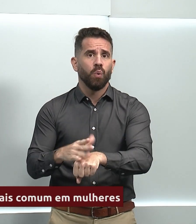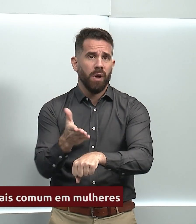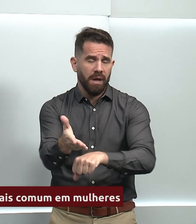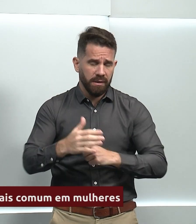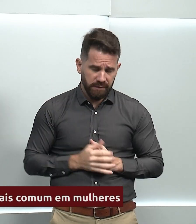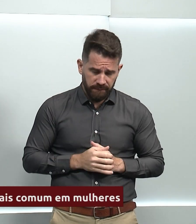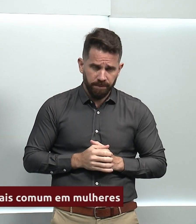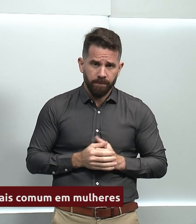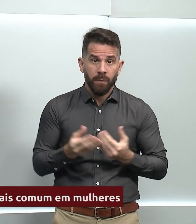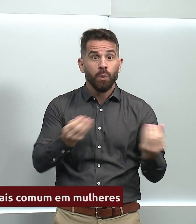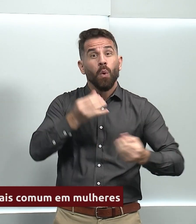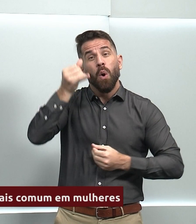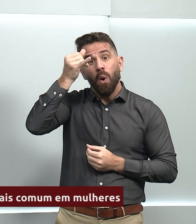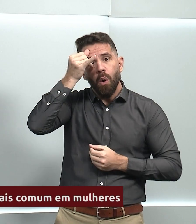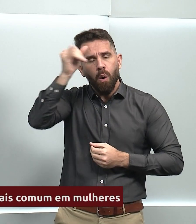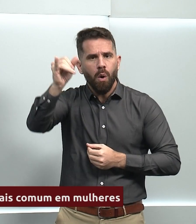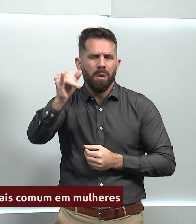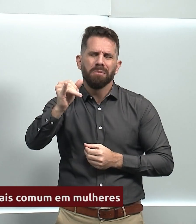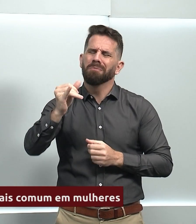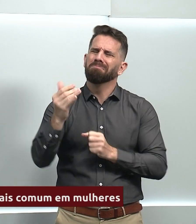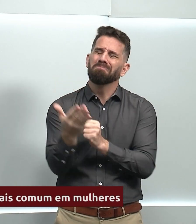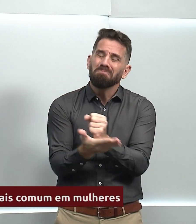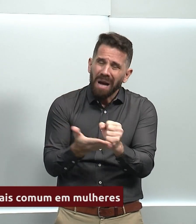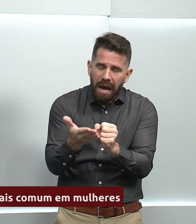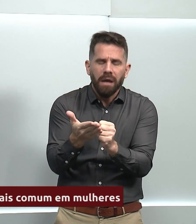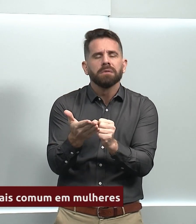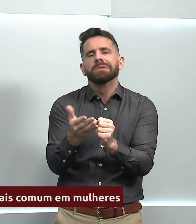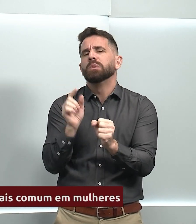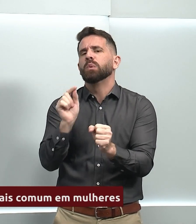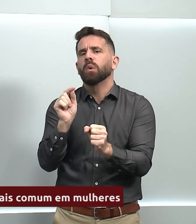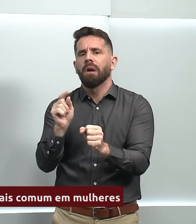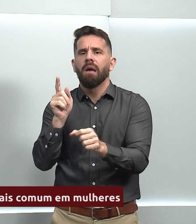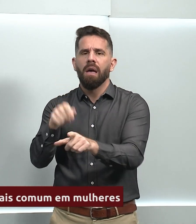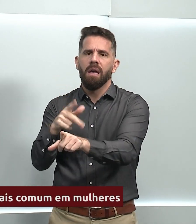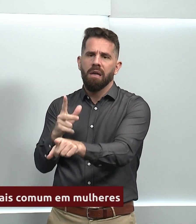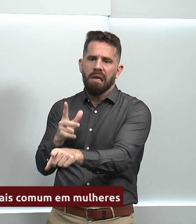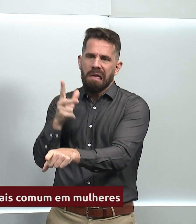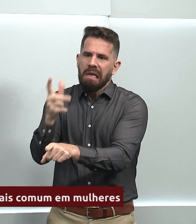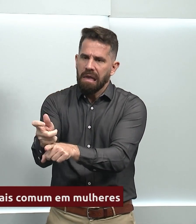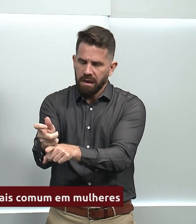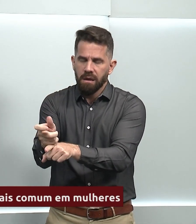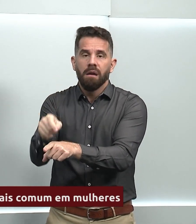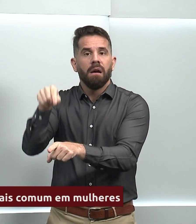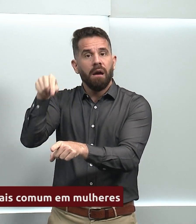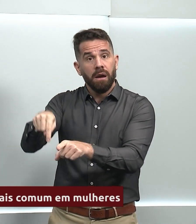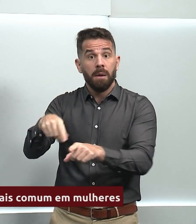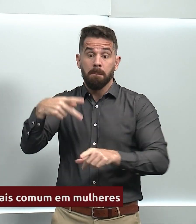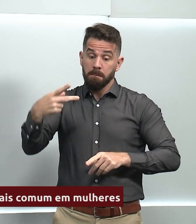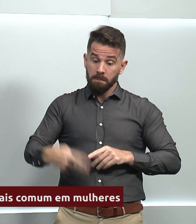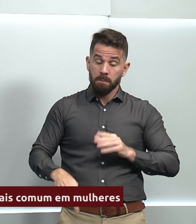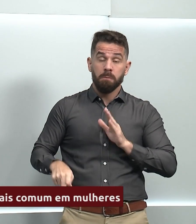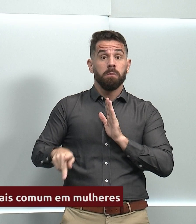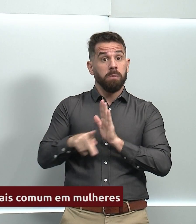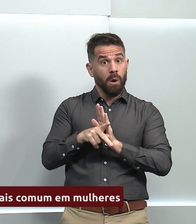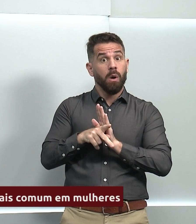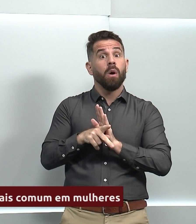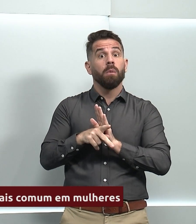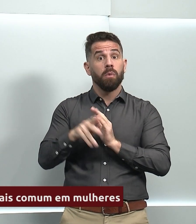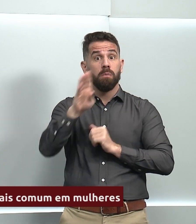a prevenção primária por vacinas, como é o nosso programa nacional, o programa